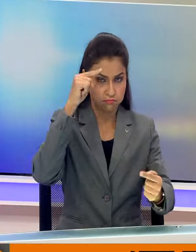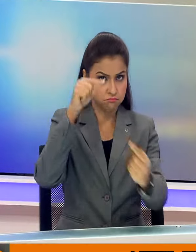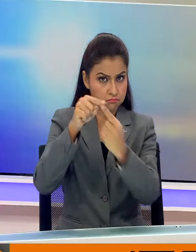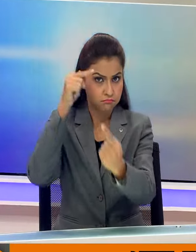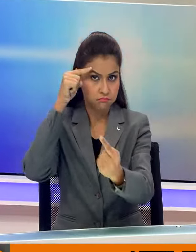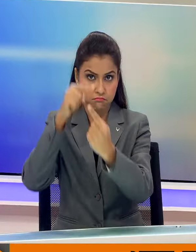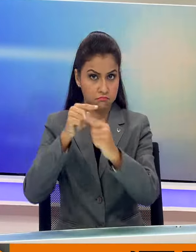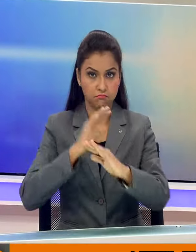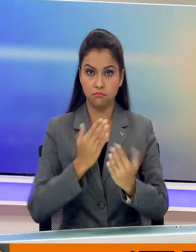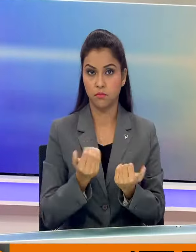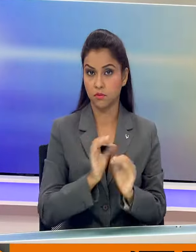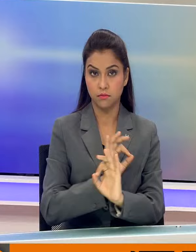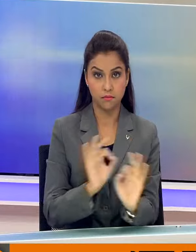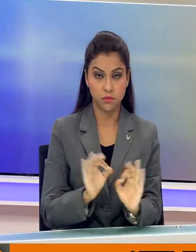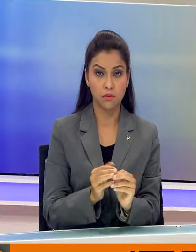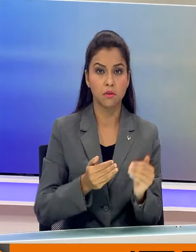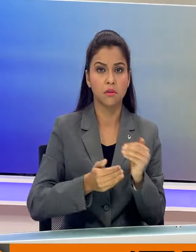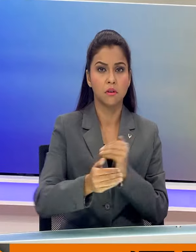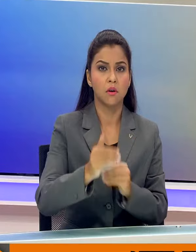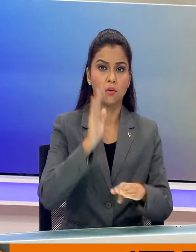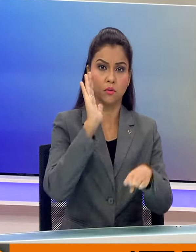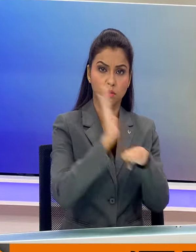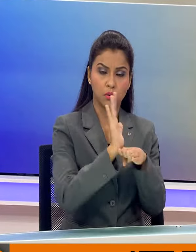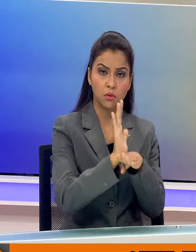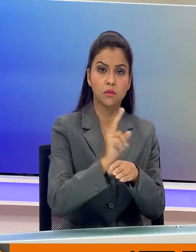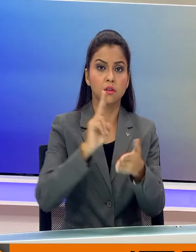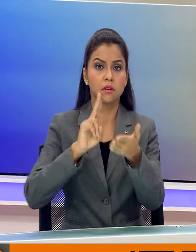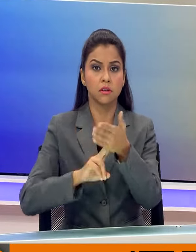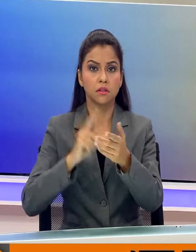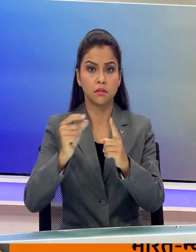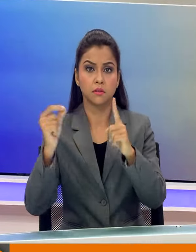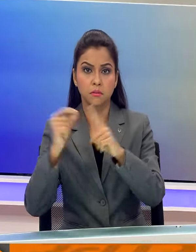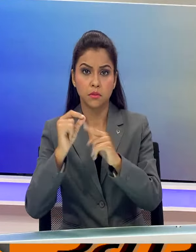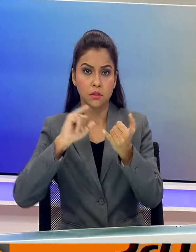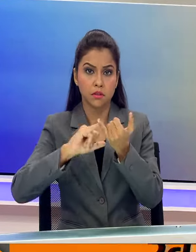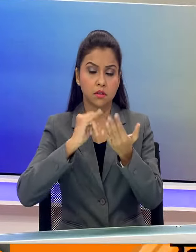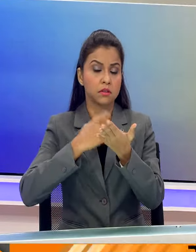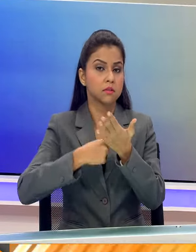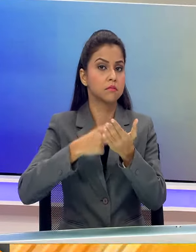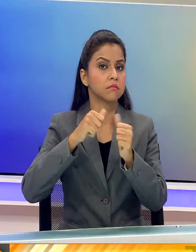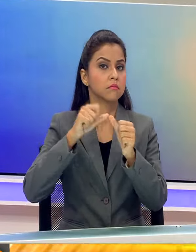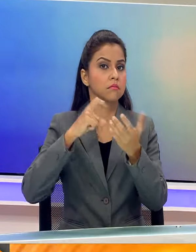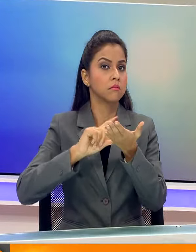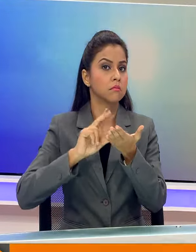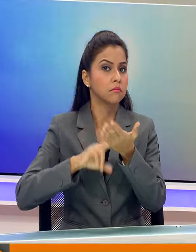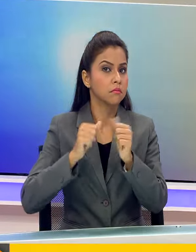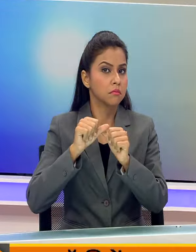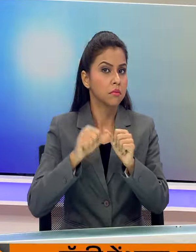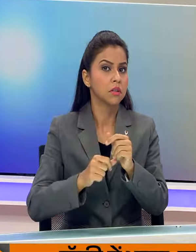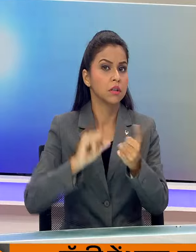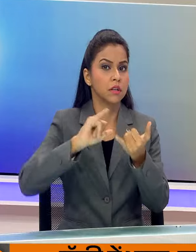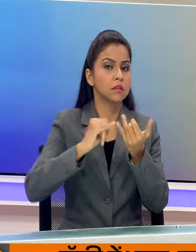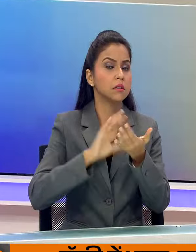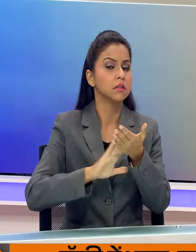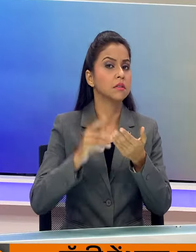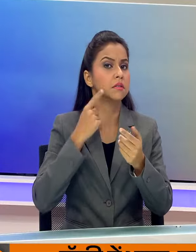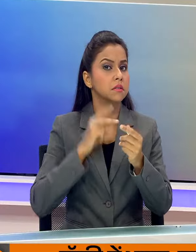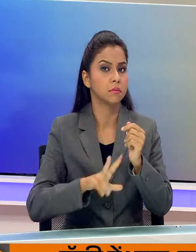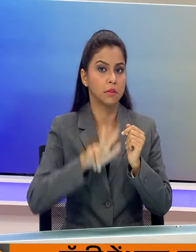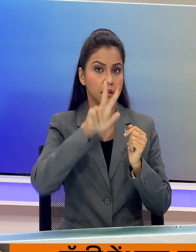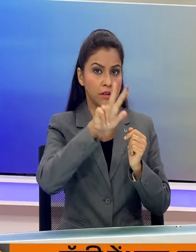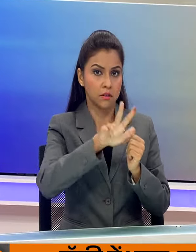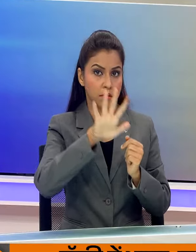नहीं बन पाई है हाला की कॉंग्रेस, एनसीपी शरत पवार और शिवसेना, यूबीटी ने कल 85-85